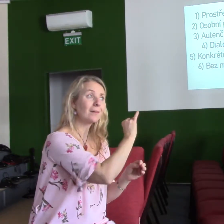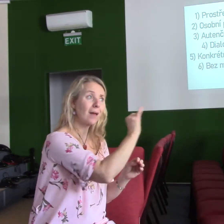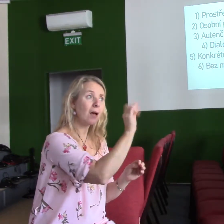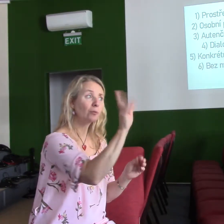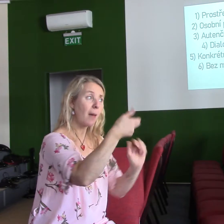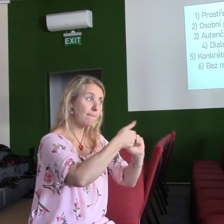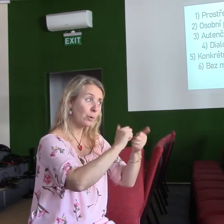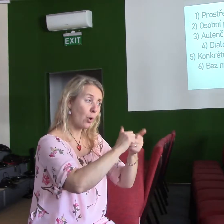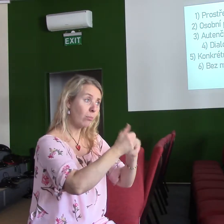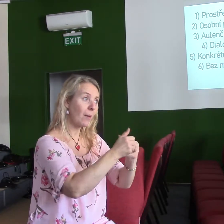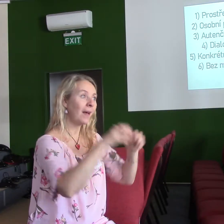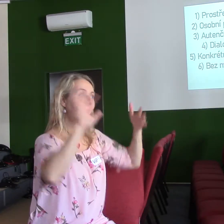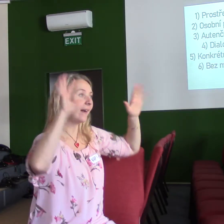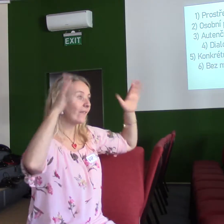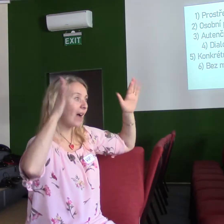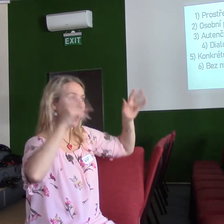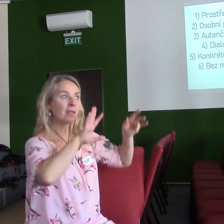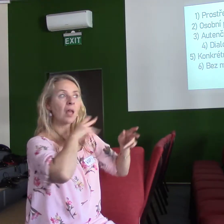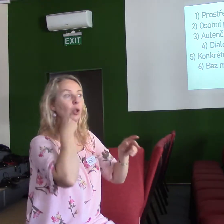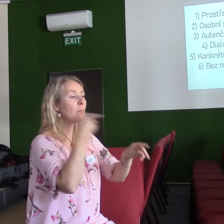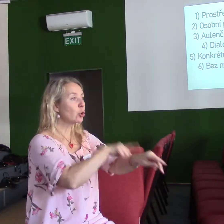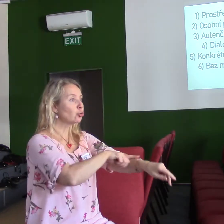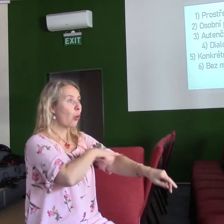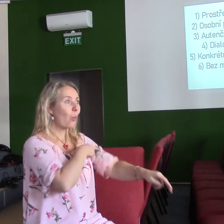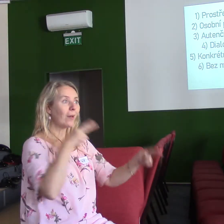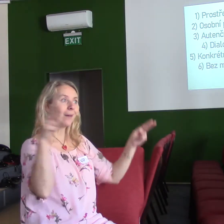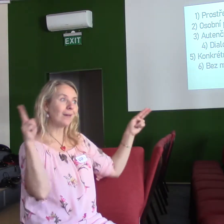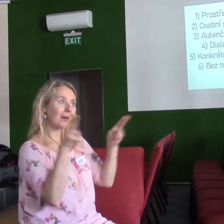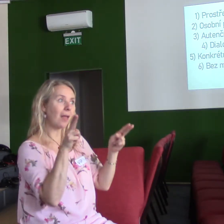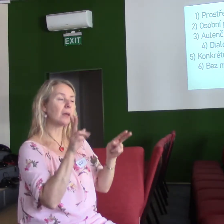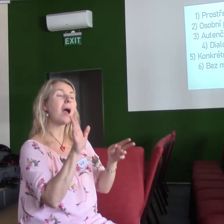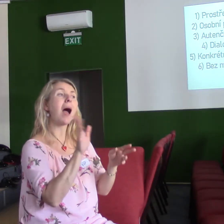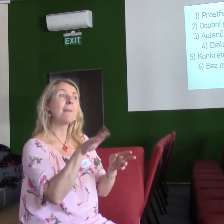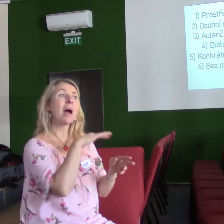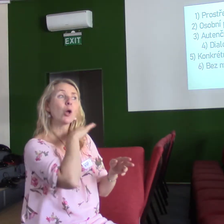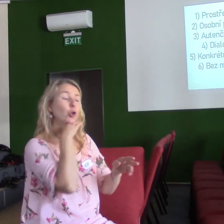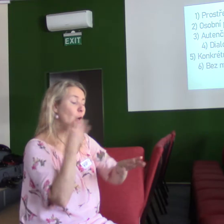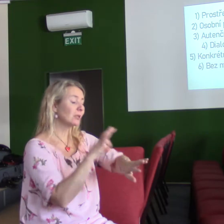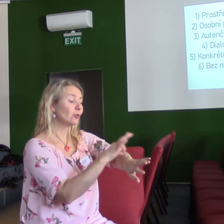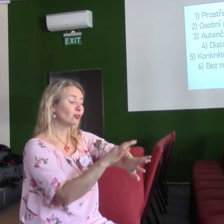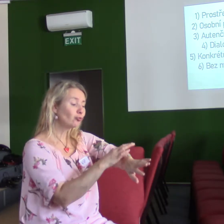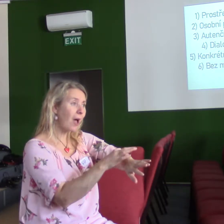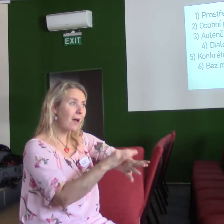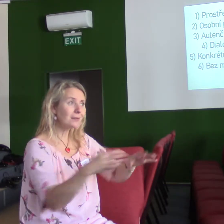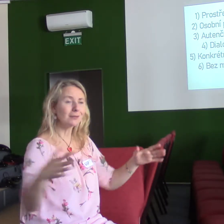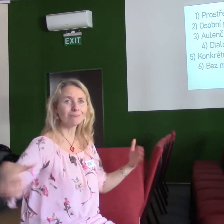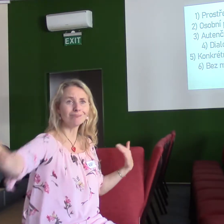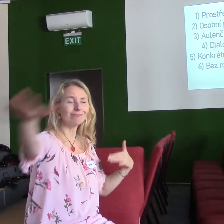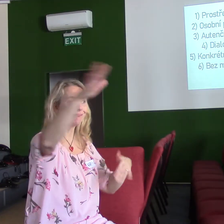chvály, které jsou krátké pro ně, dostatek času na to být spolu, mluvit, modlit se za sebe, bavit se.